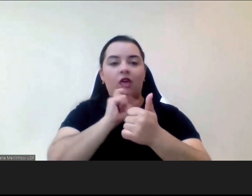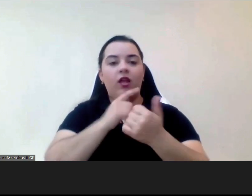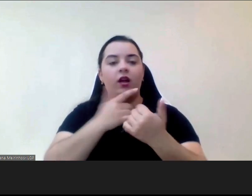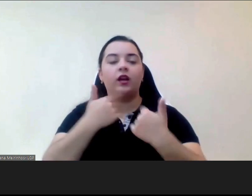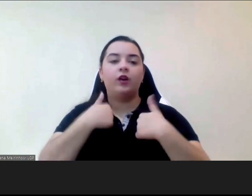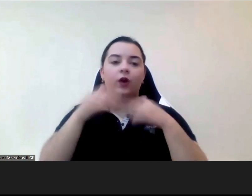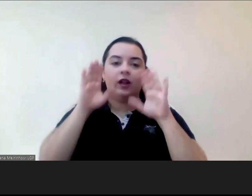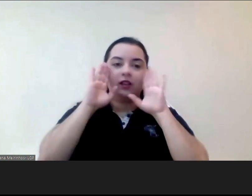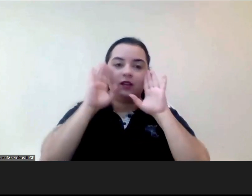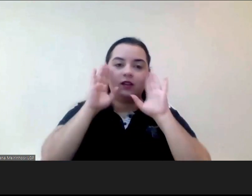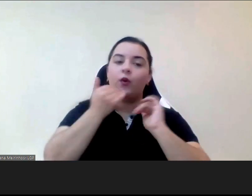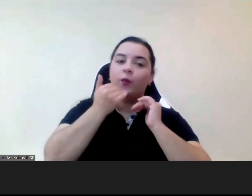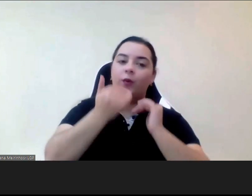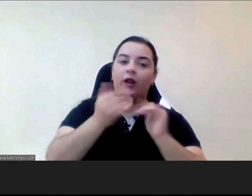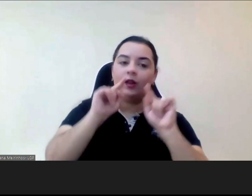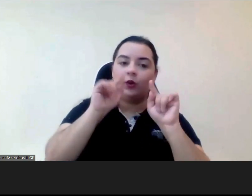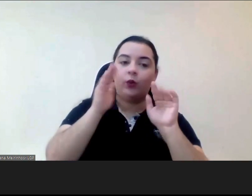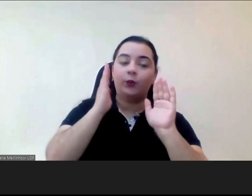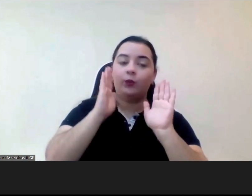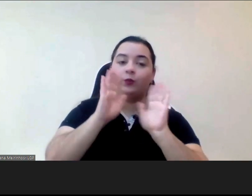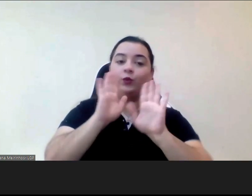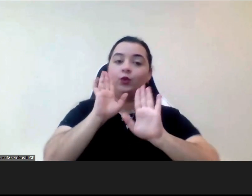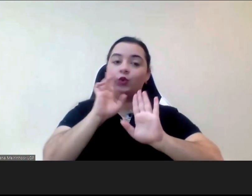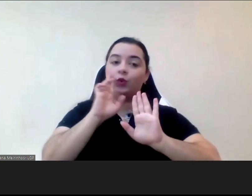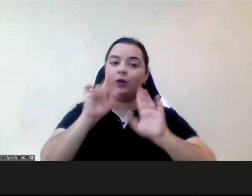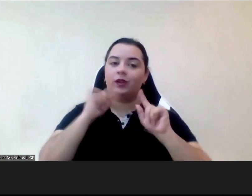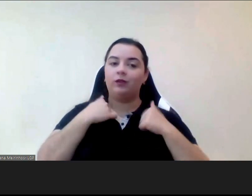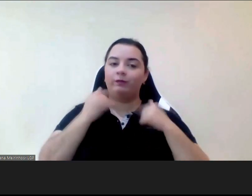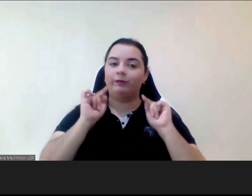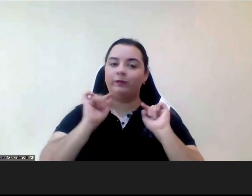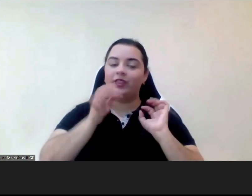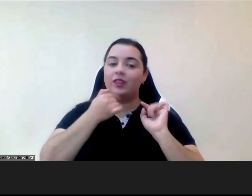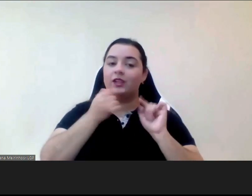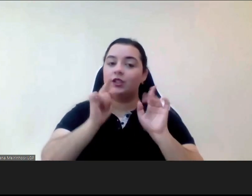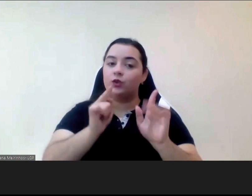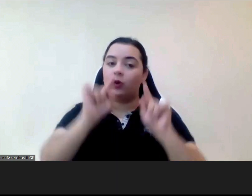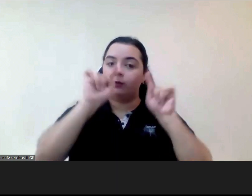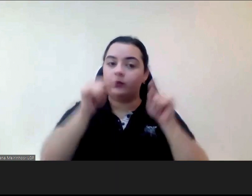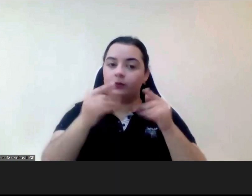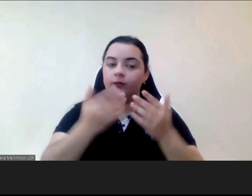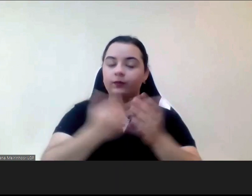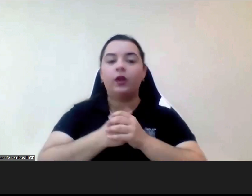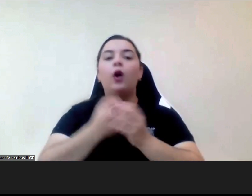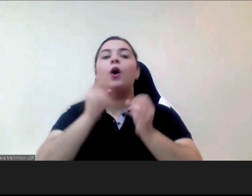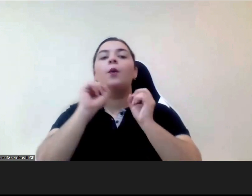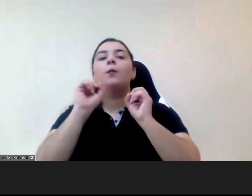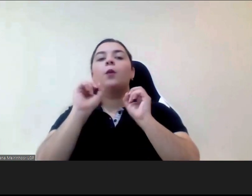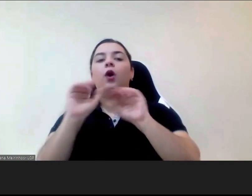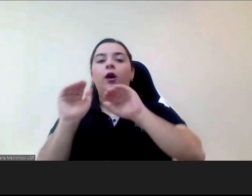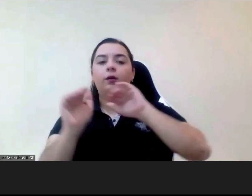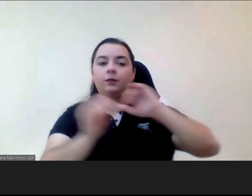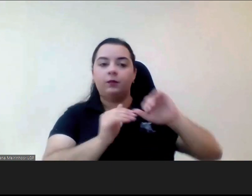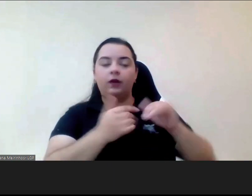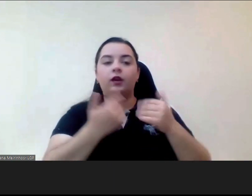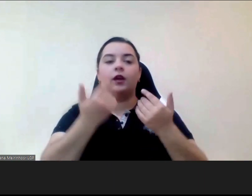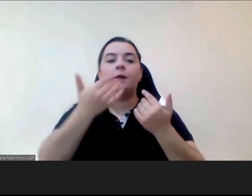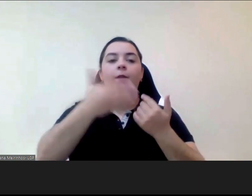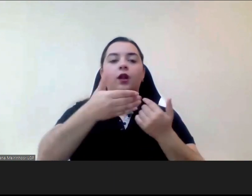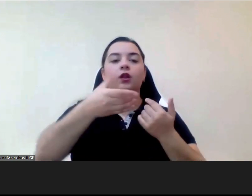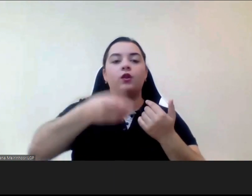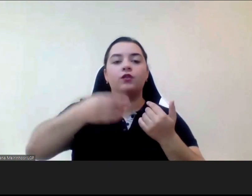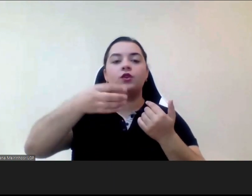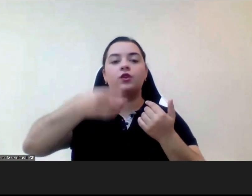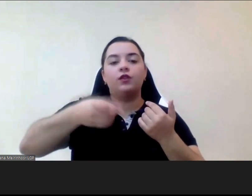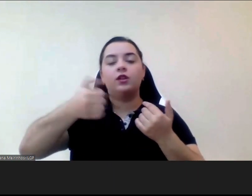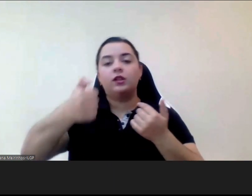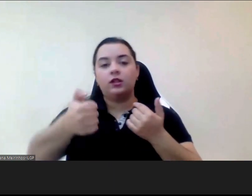aqui por este parênteses portanto dizia eu que em 1995 um grupo de familiares e técnicos